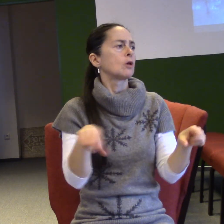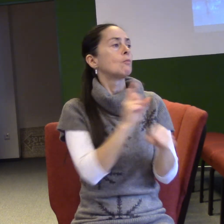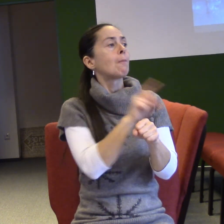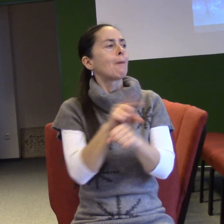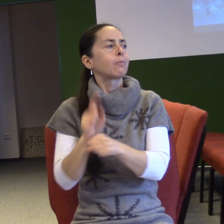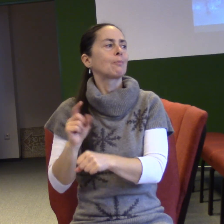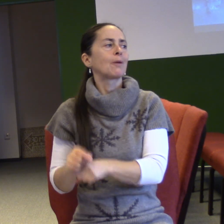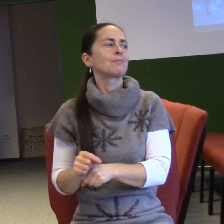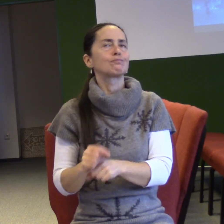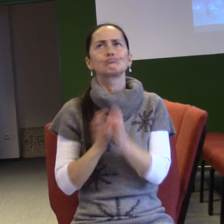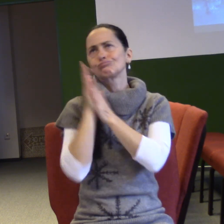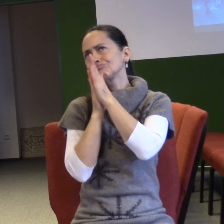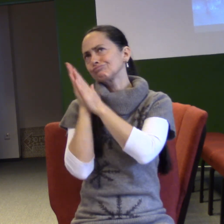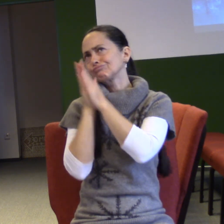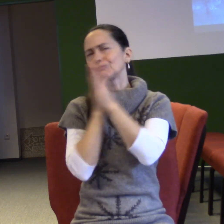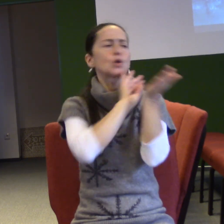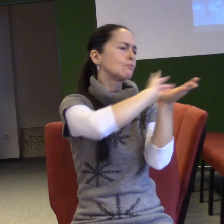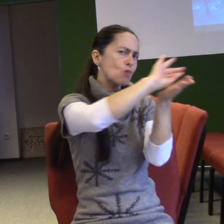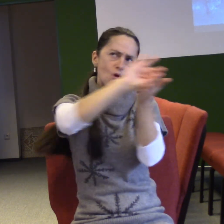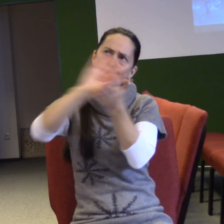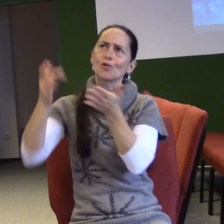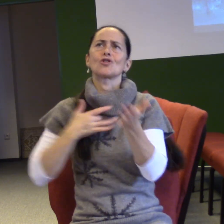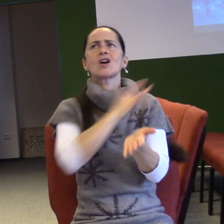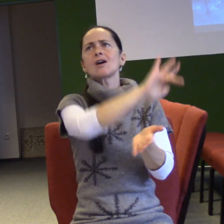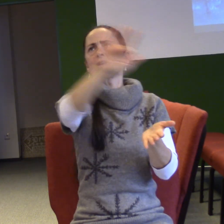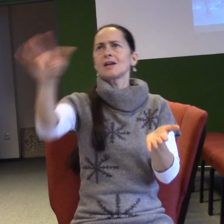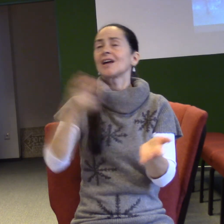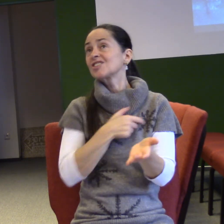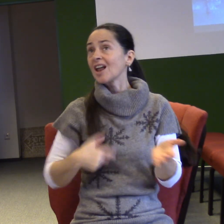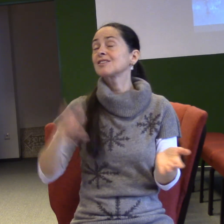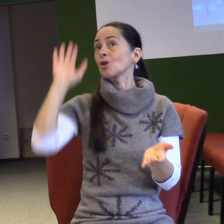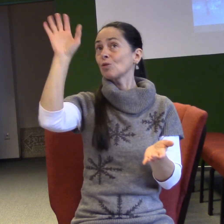Poženej nás, pane, poženej nás svoji láskou ve jménu Ježíše Krista. Amen.